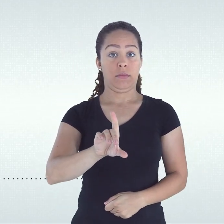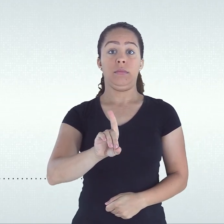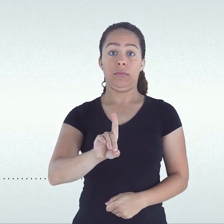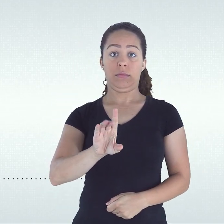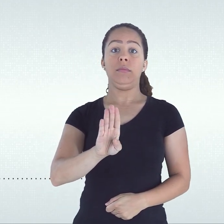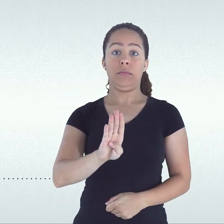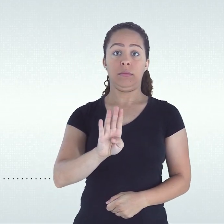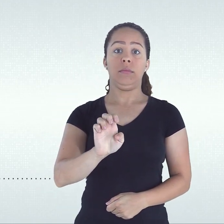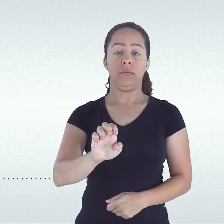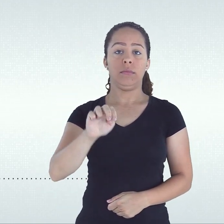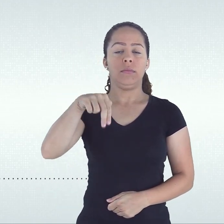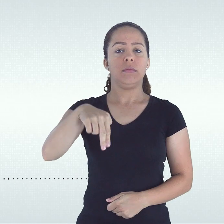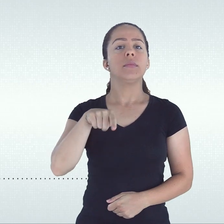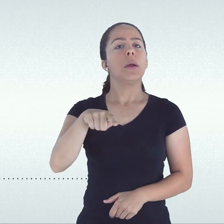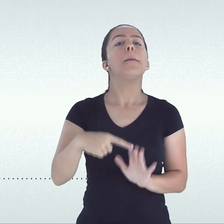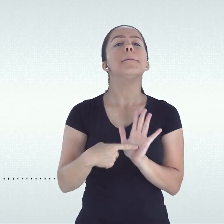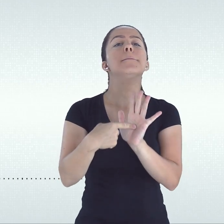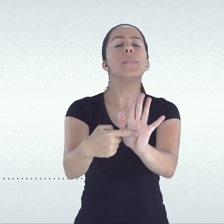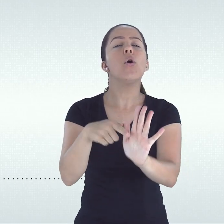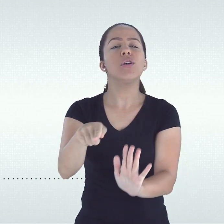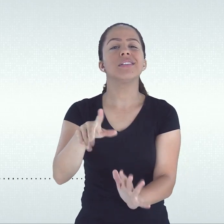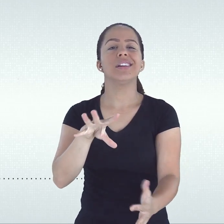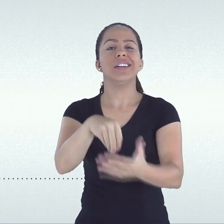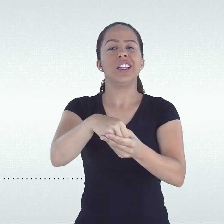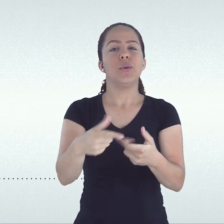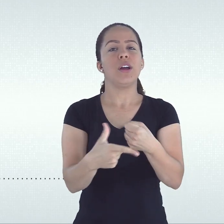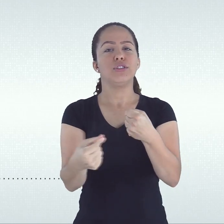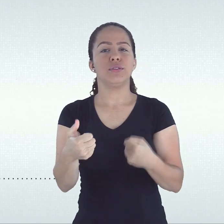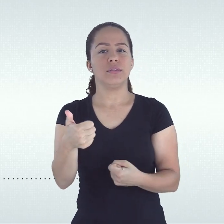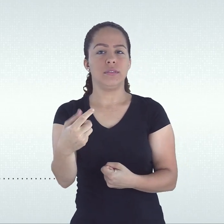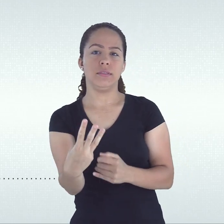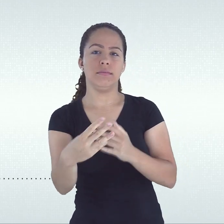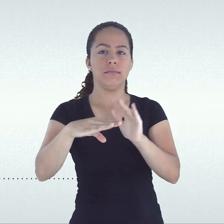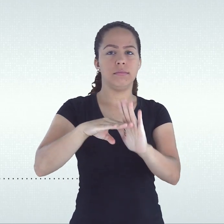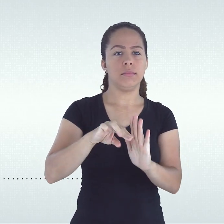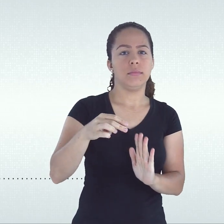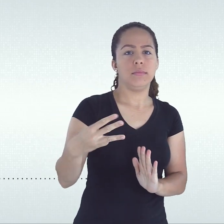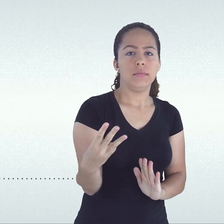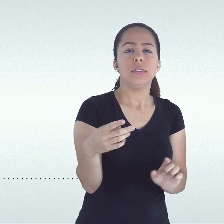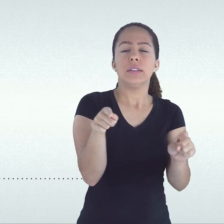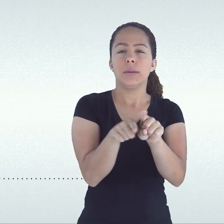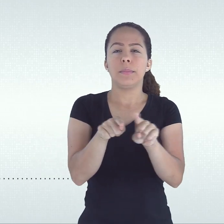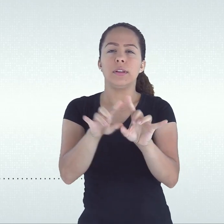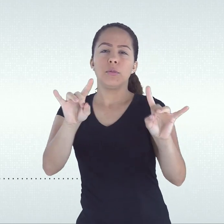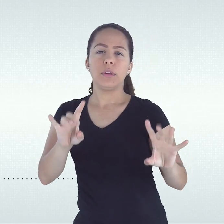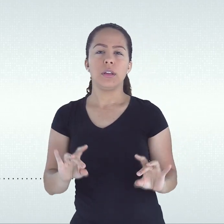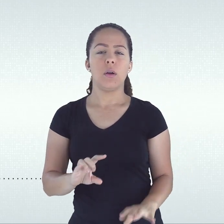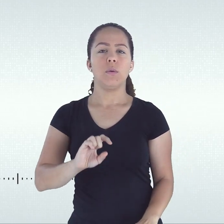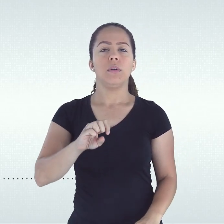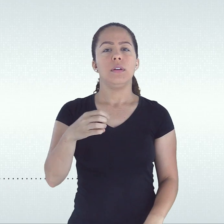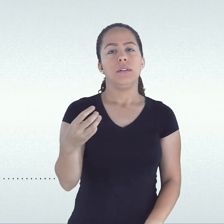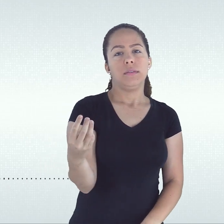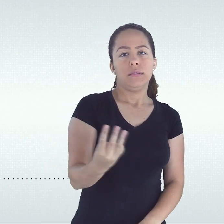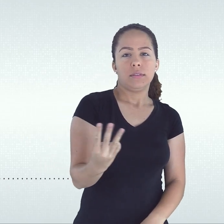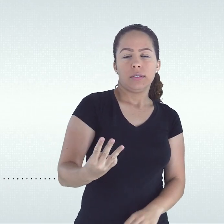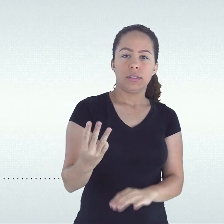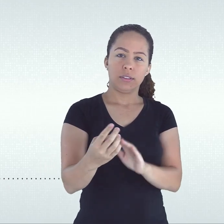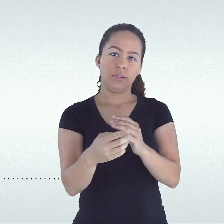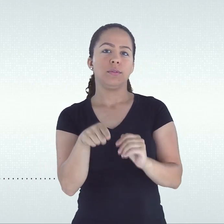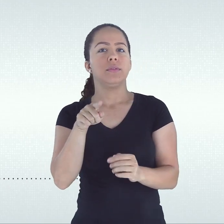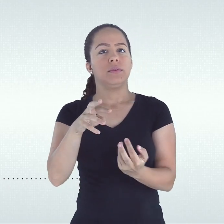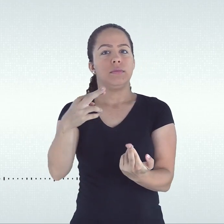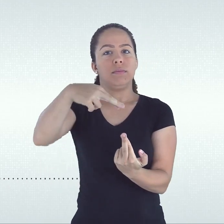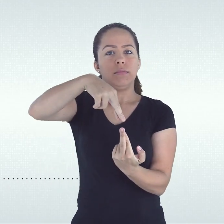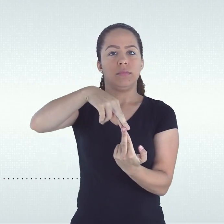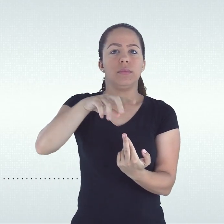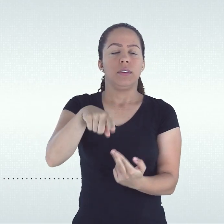inciso 3, e, especialmente, no 3º, 13º, o qual define que o